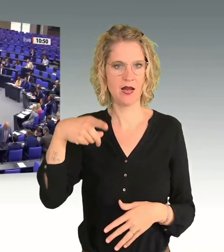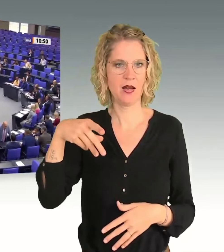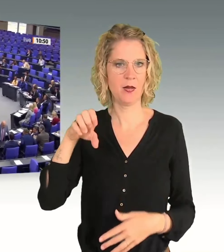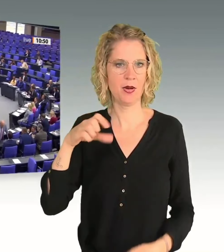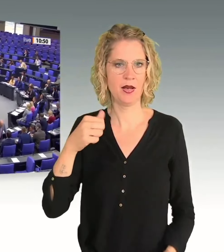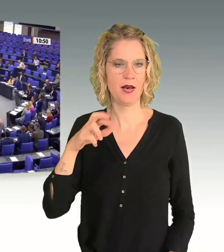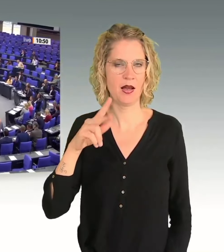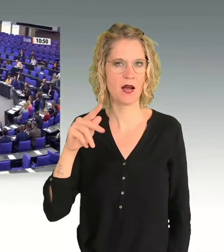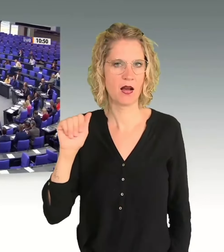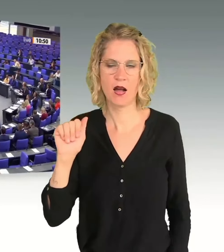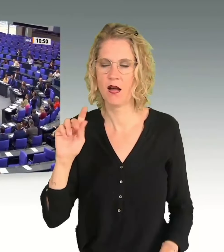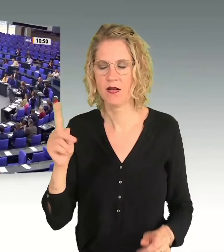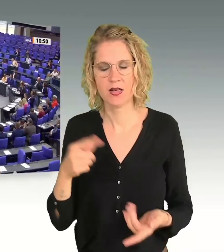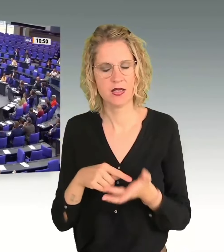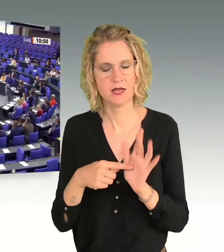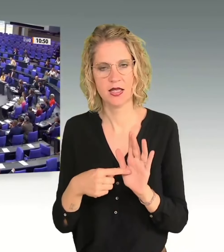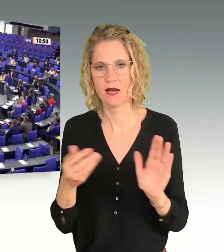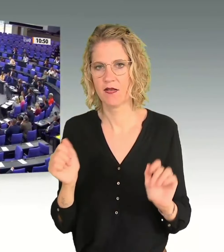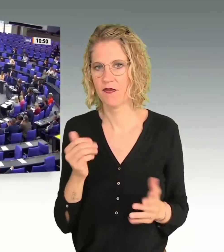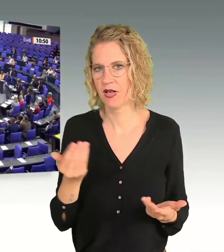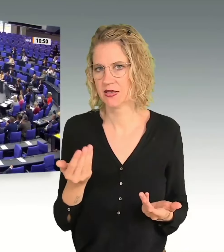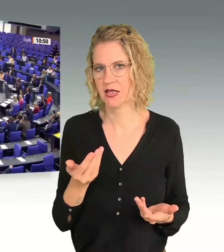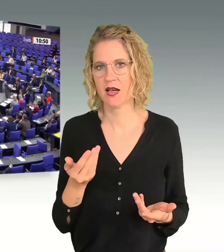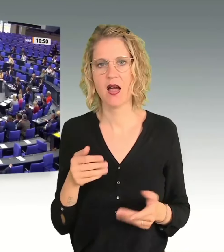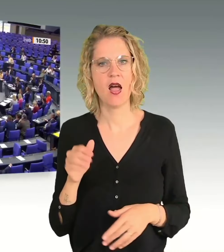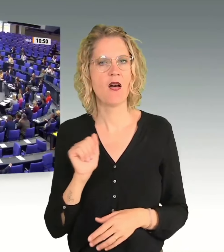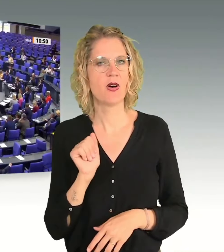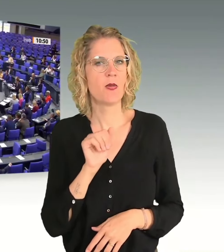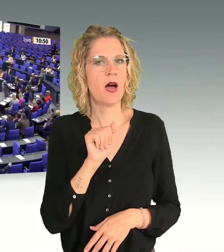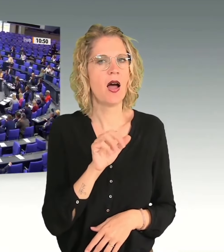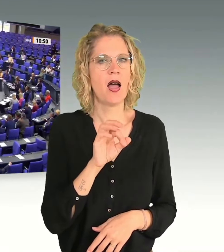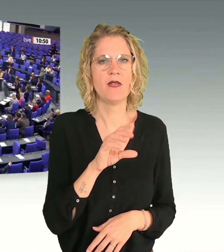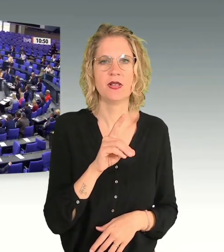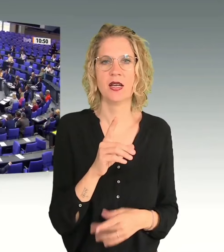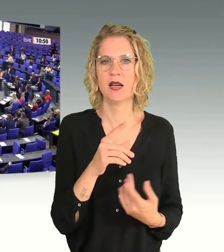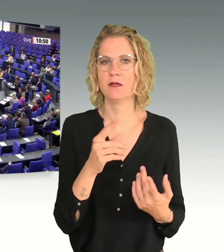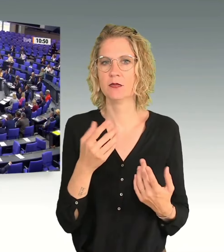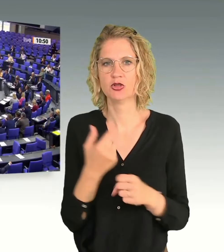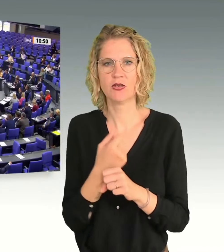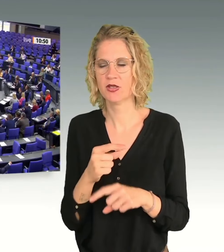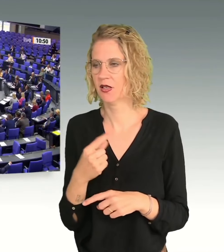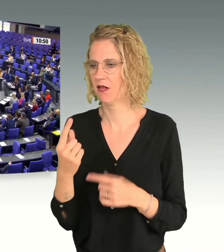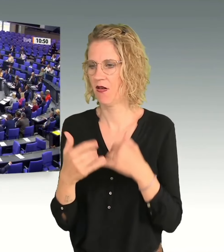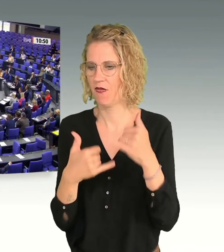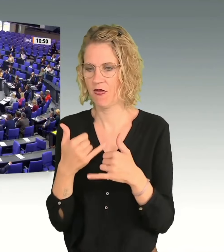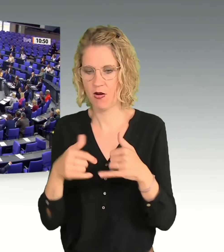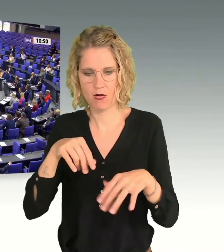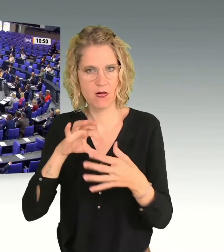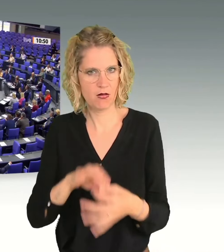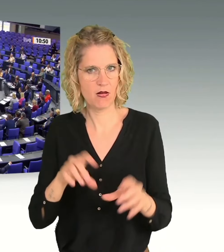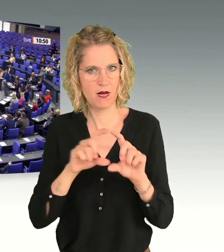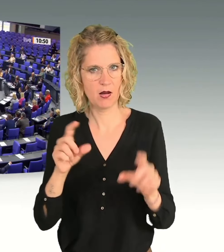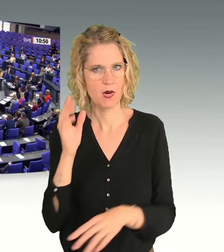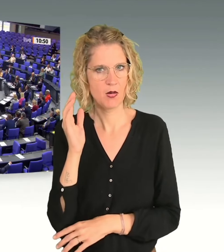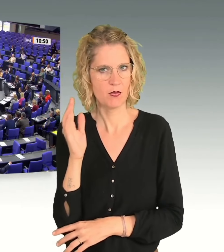vorgeführt, warum es der AfD nicht nur nicht möglich ist, dass eine Frau zu diesem Thema redet, sondern dass er auch